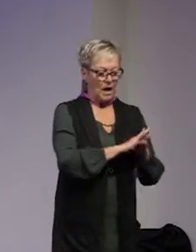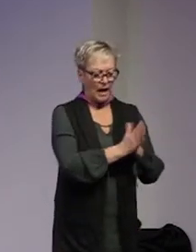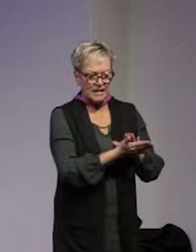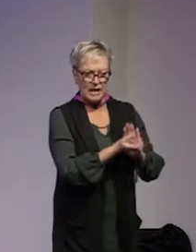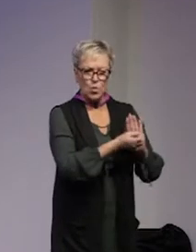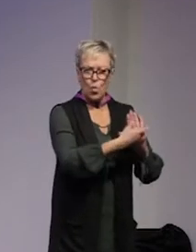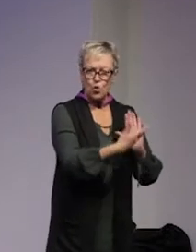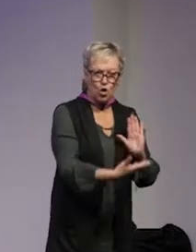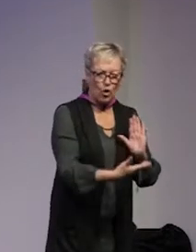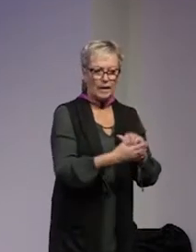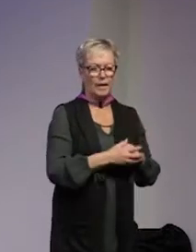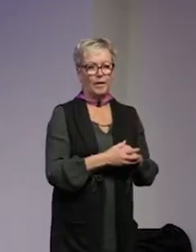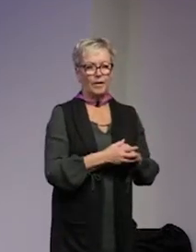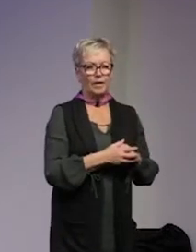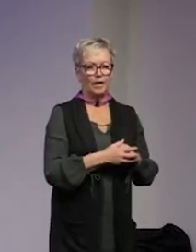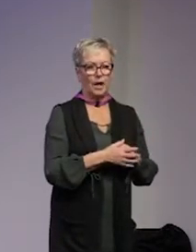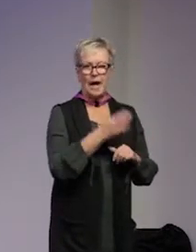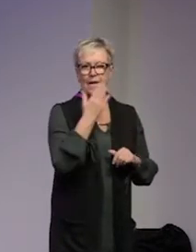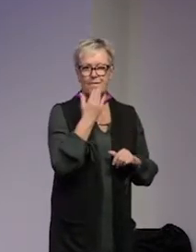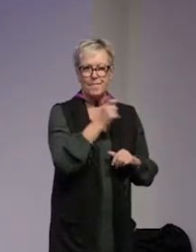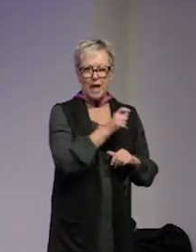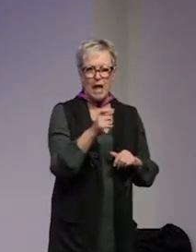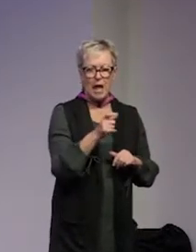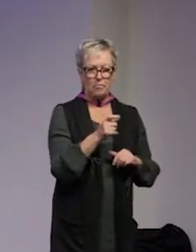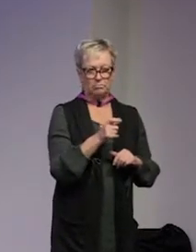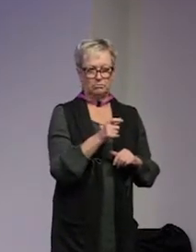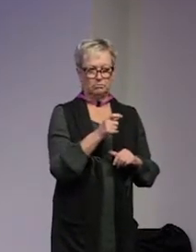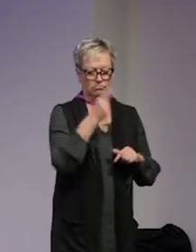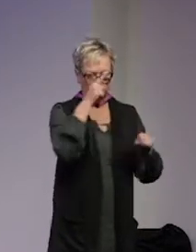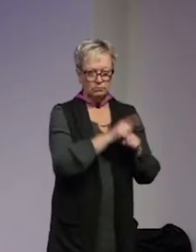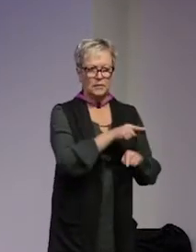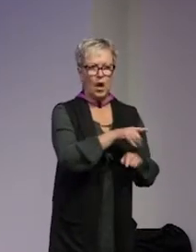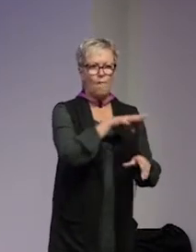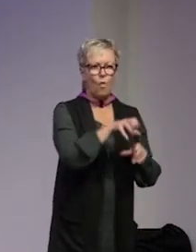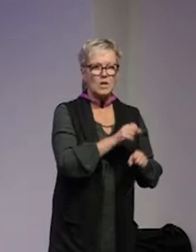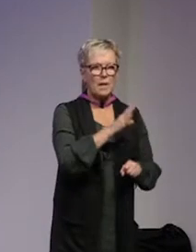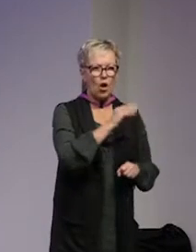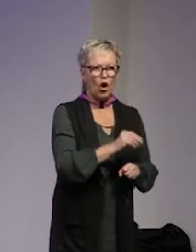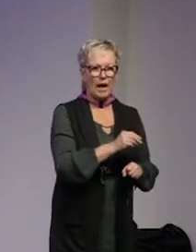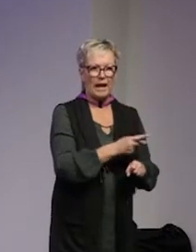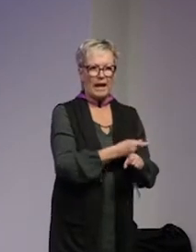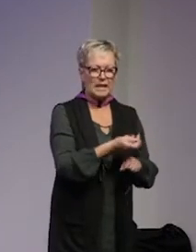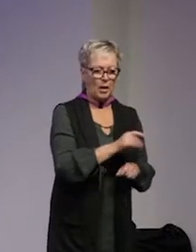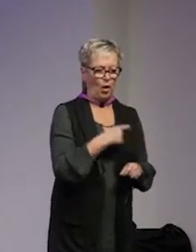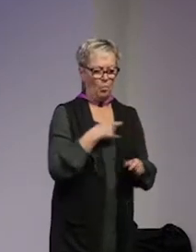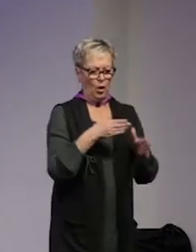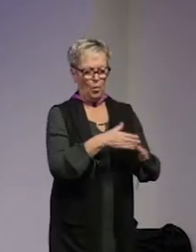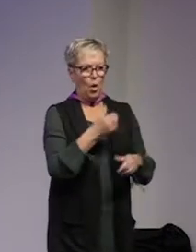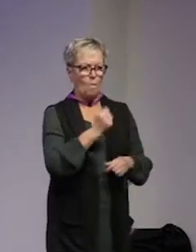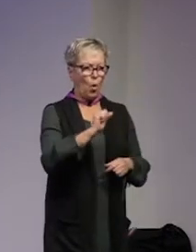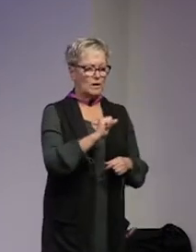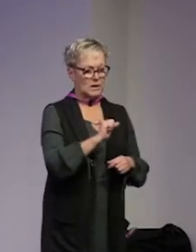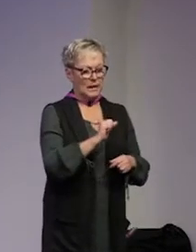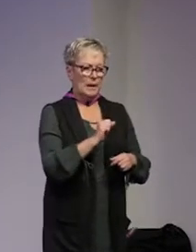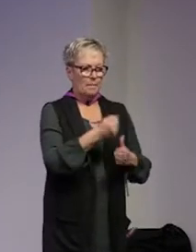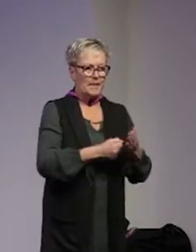orsaker vem är det som väljer en våldsbejakande väg och det blir mycket fokus på traditionella brottsbekämpande